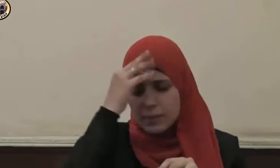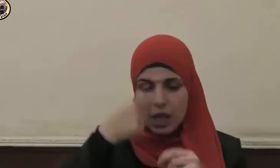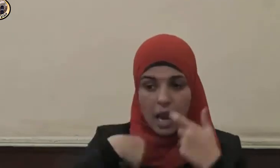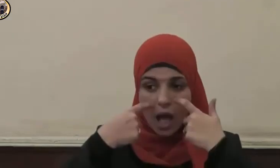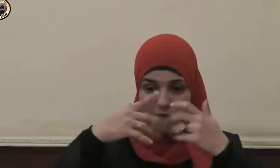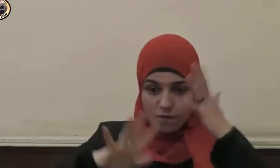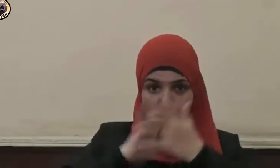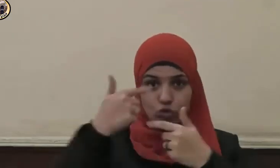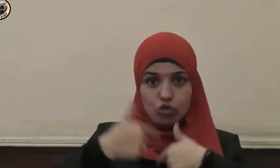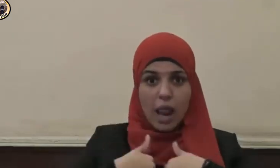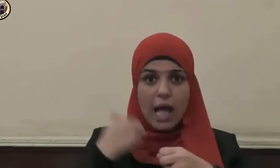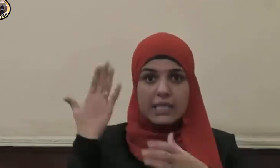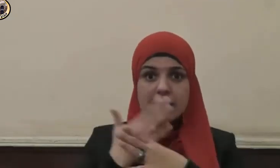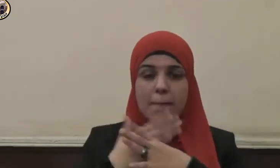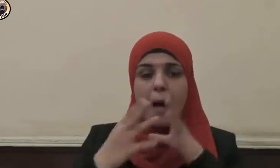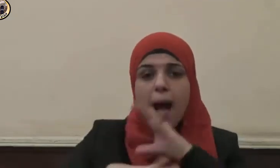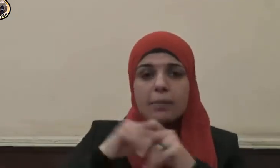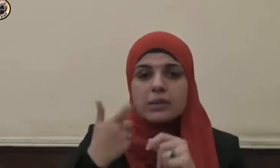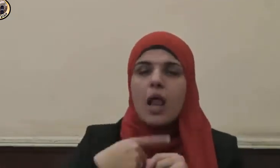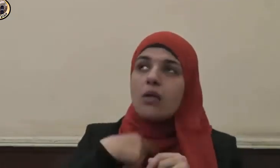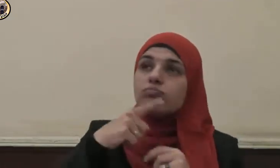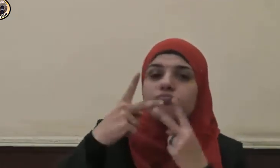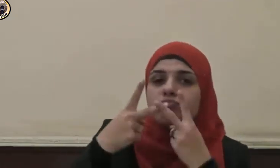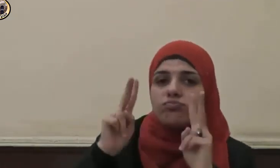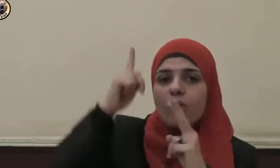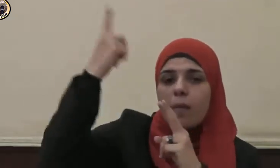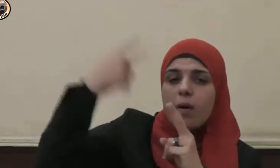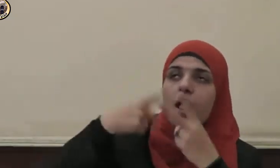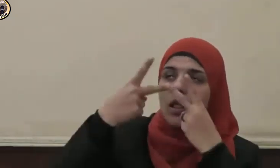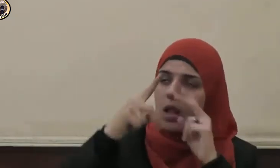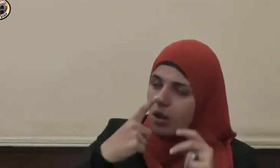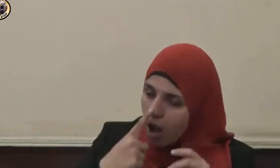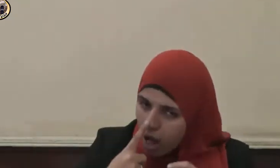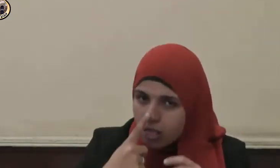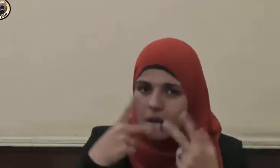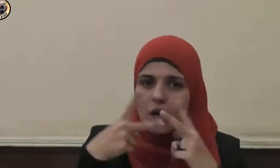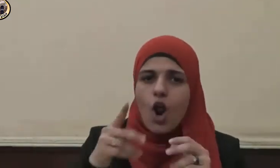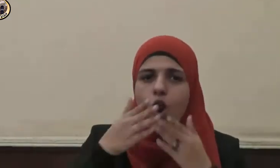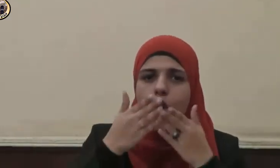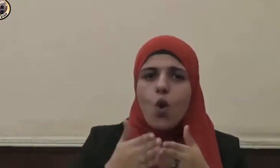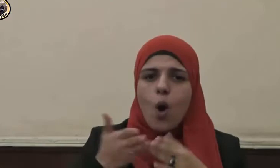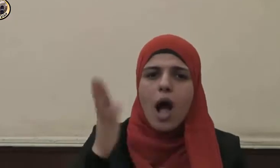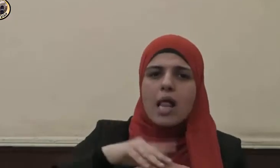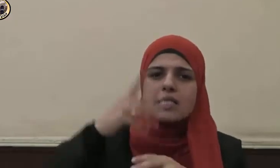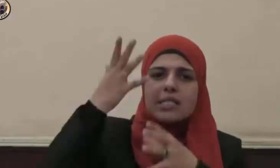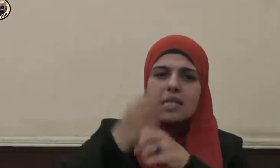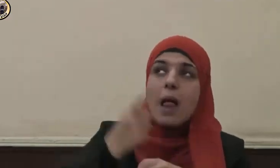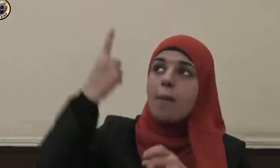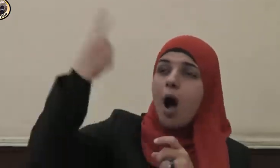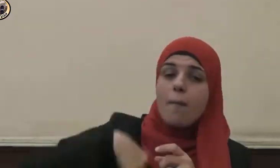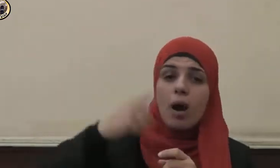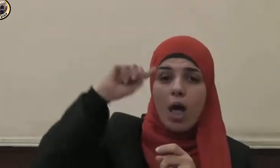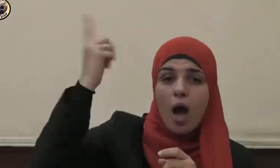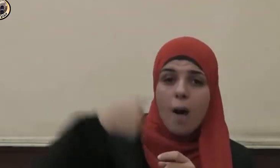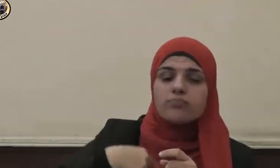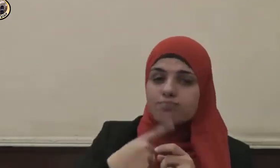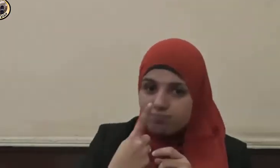بالأسباب فاستجاب نوح عليه السلام لأمر ربه وأخذ